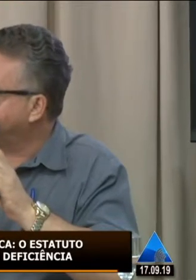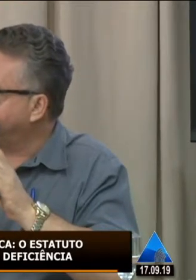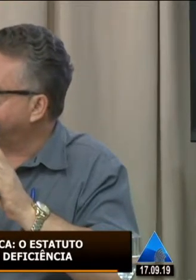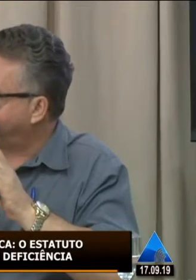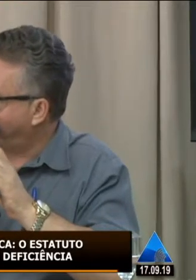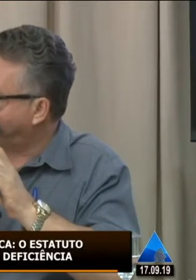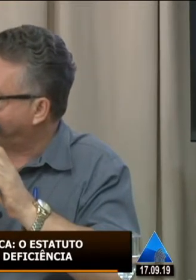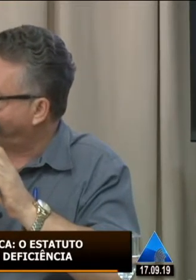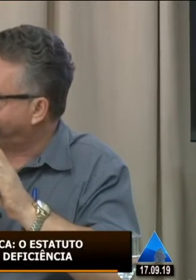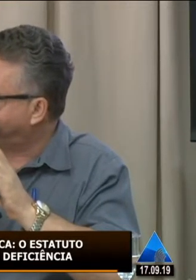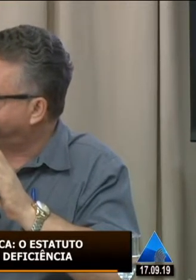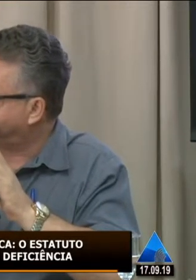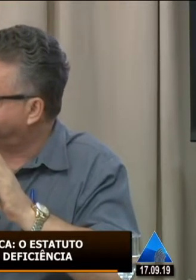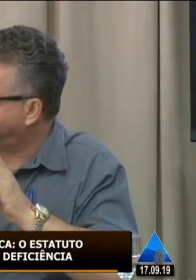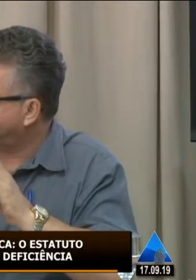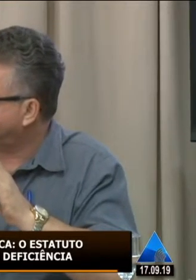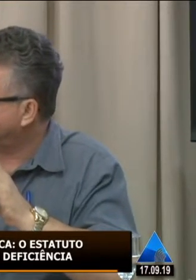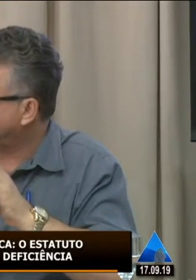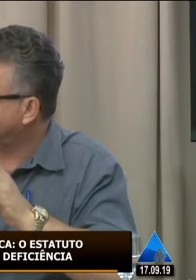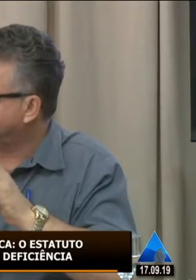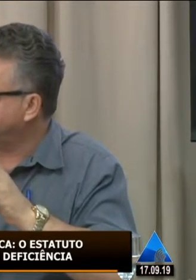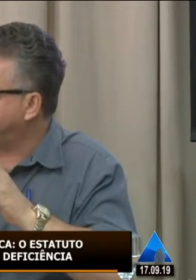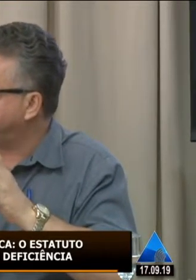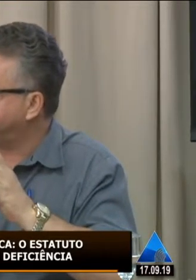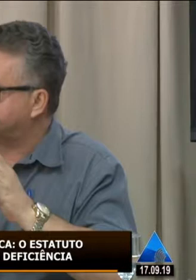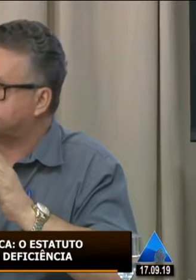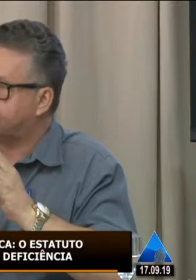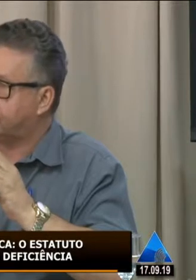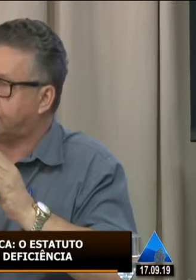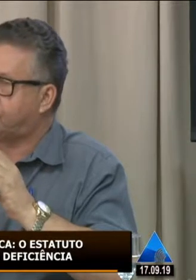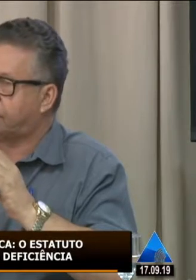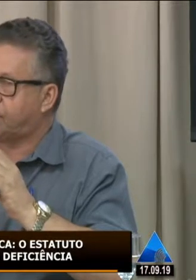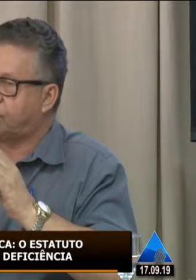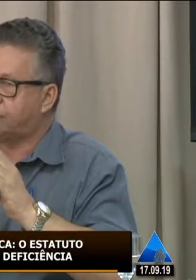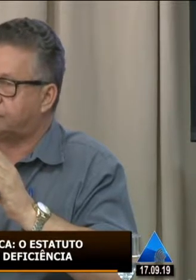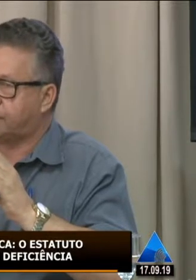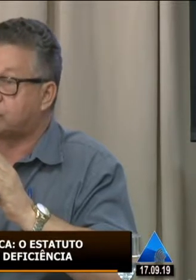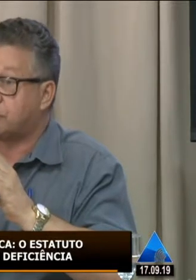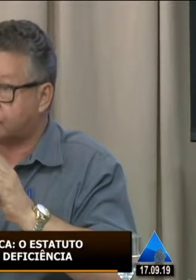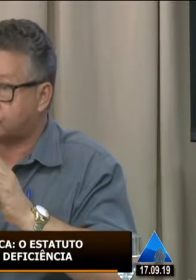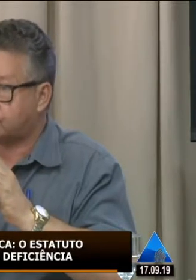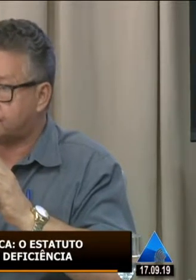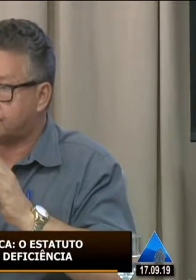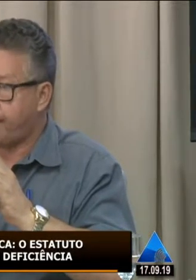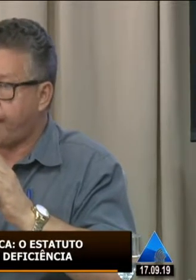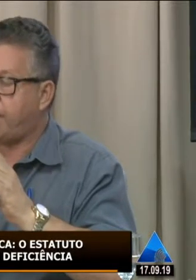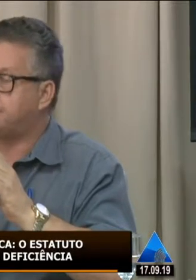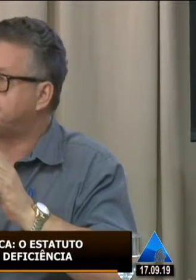queremos apenas nos pôr à disposição de uma discussão, até porque nós não conhecemos o texto.